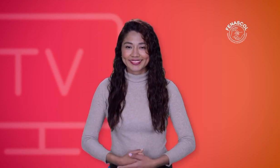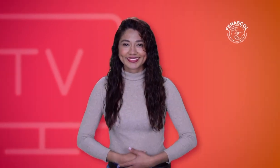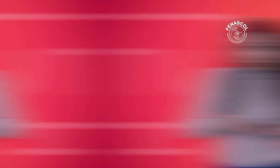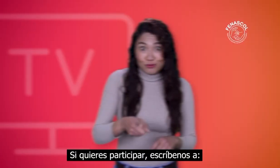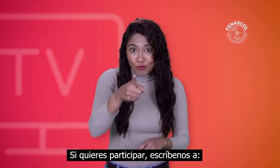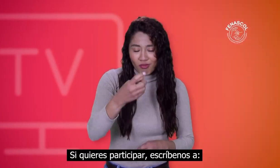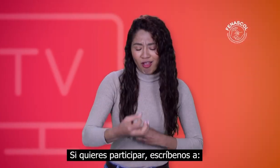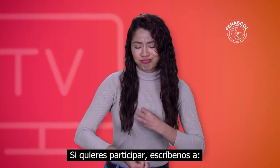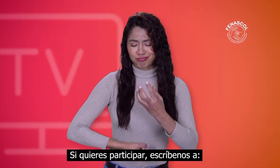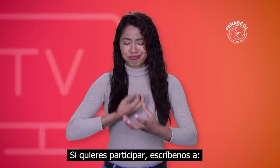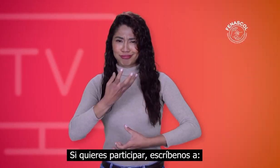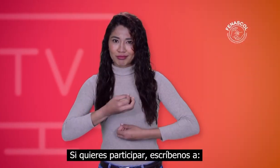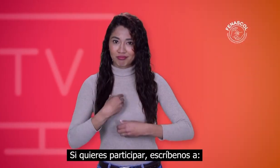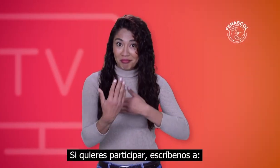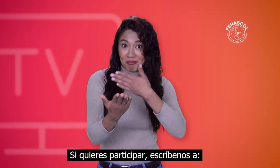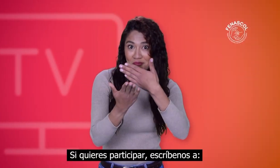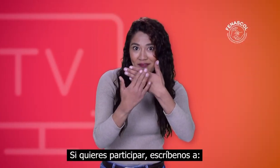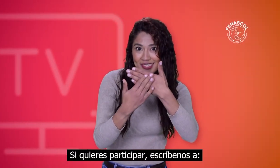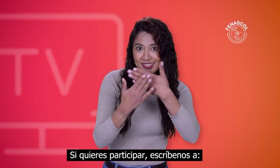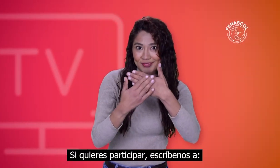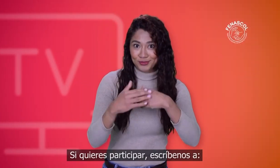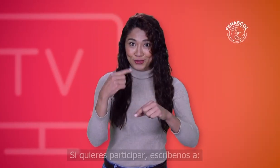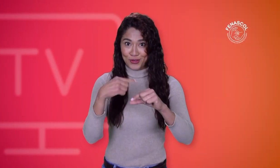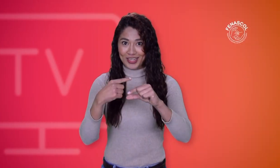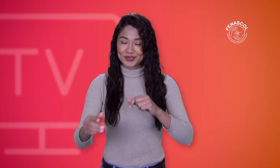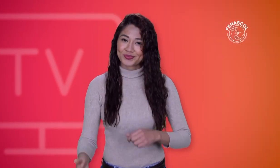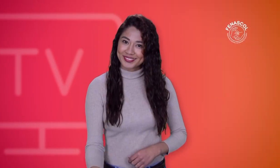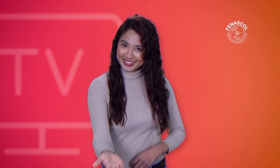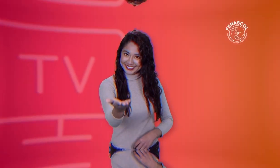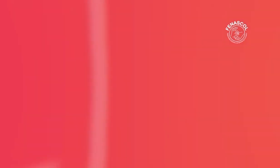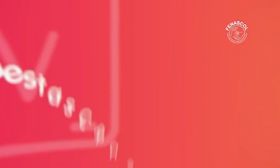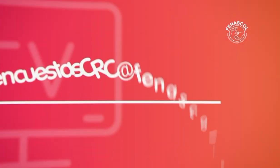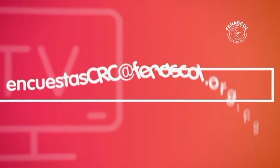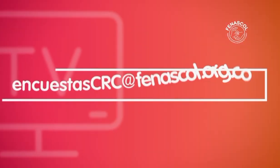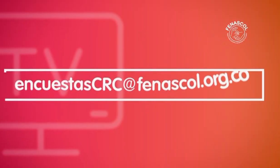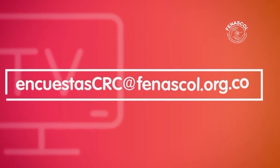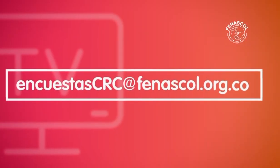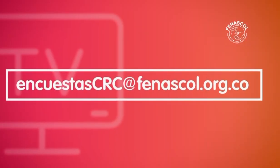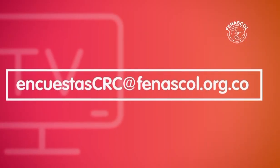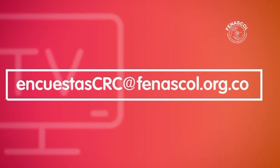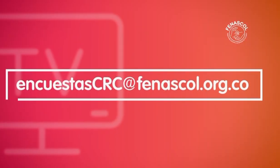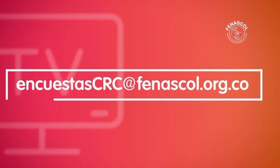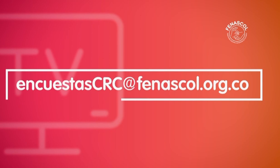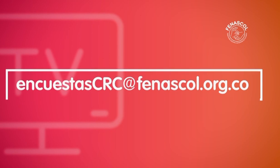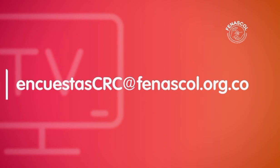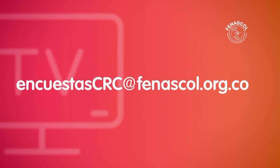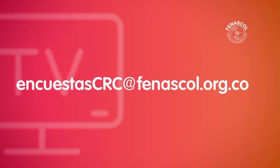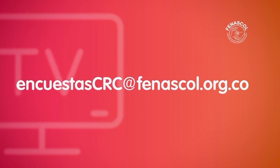Si quieres participar, escríbenos a encuestascrc.org.